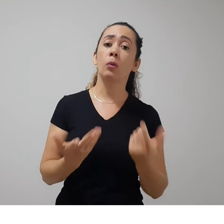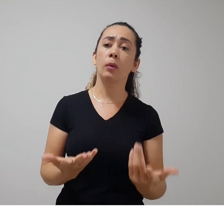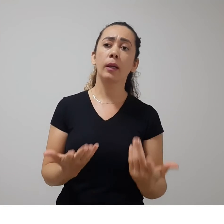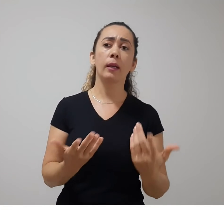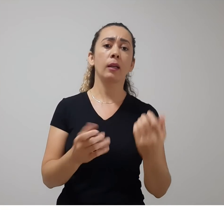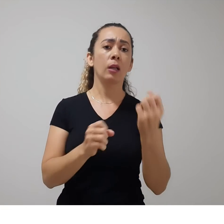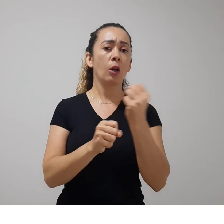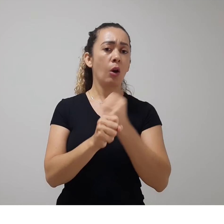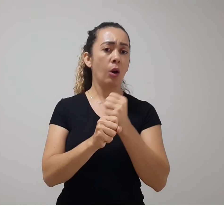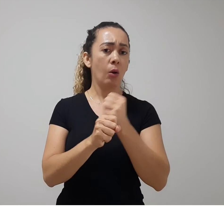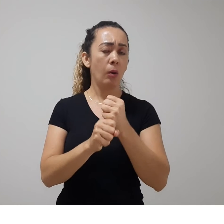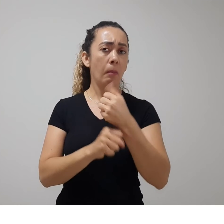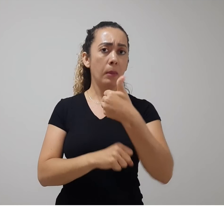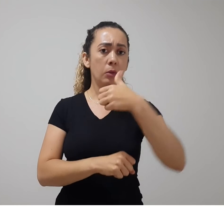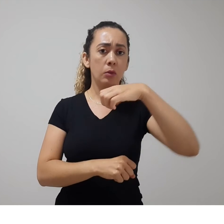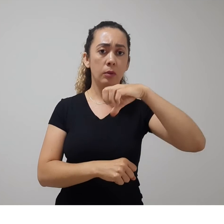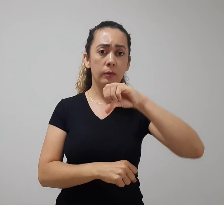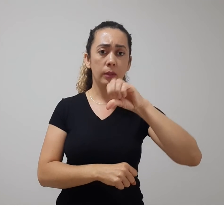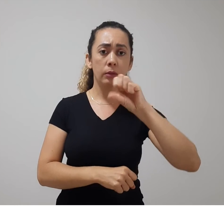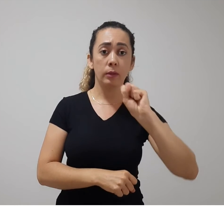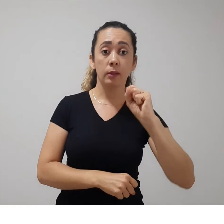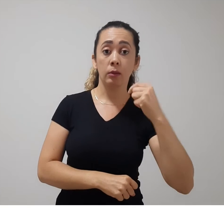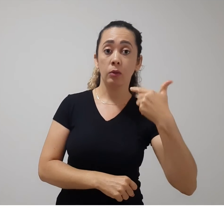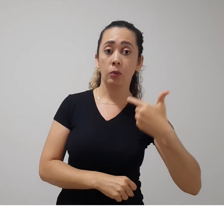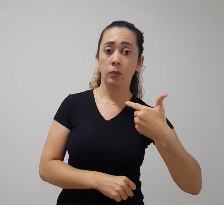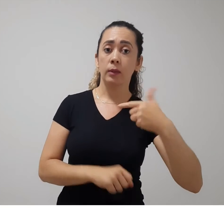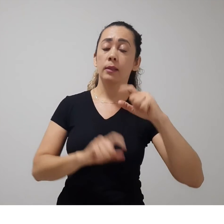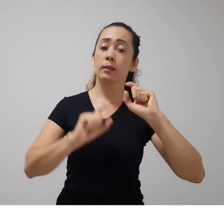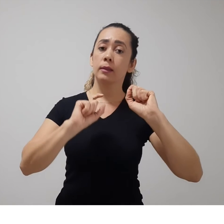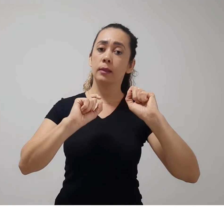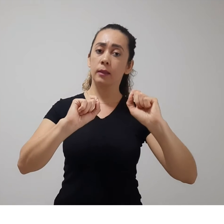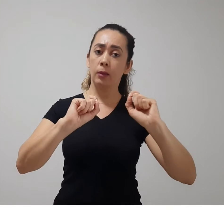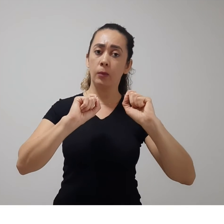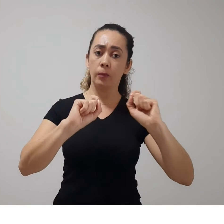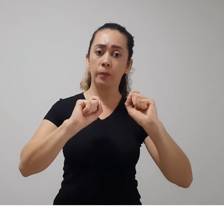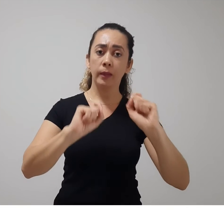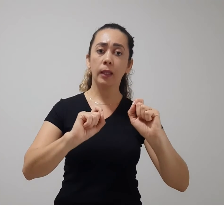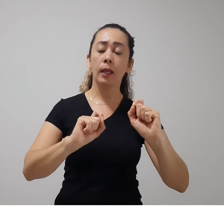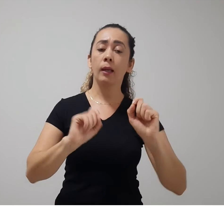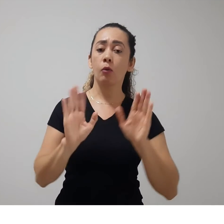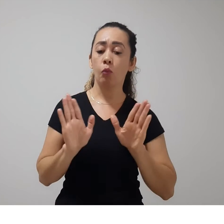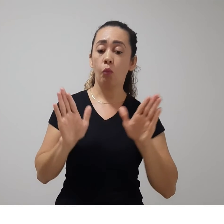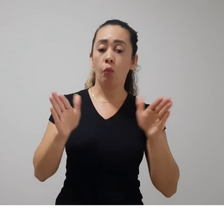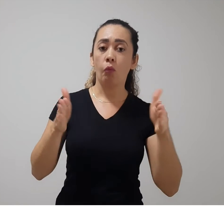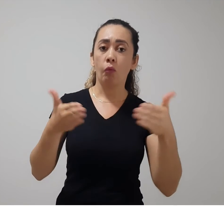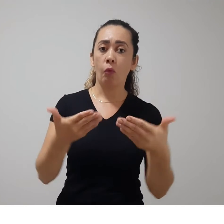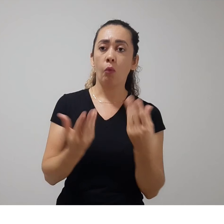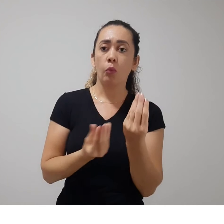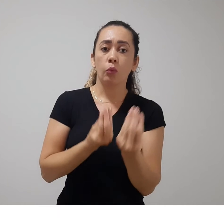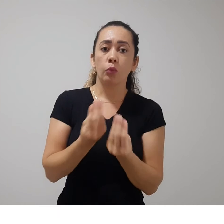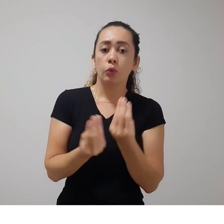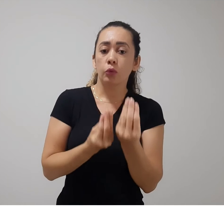1892. E nessa psicanálise, o que se tem de destacar é a questão da afetividade e do inconsciente.